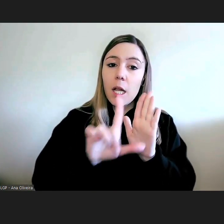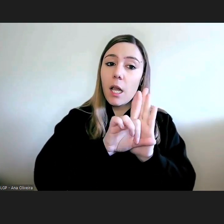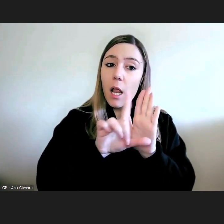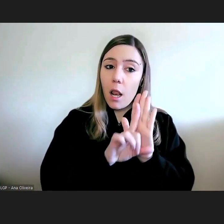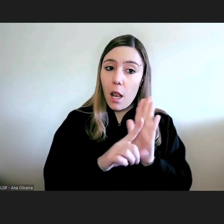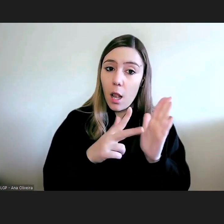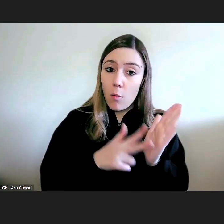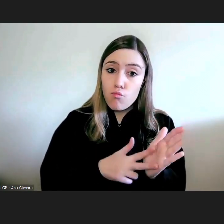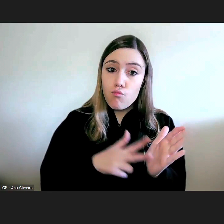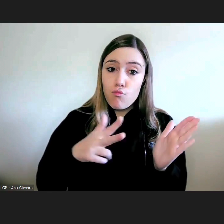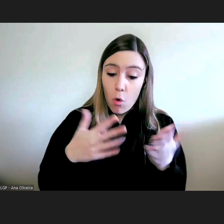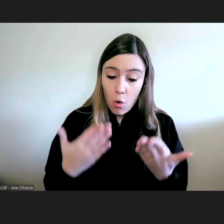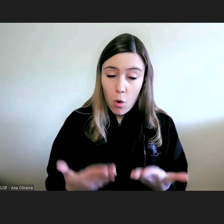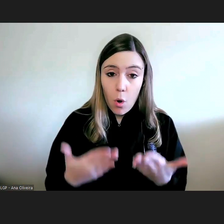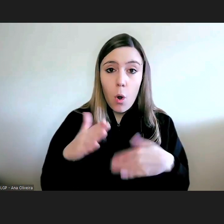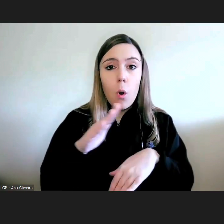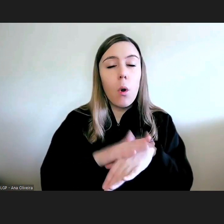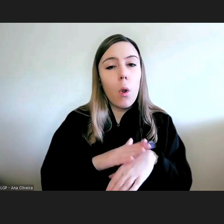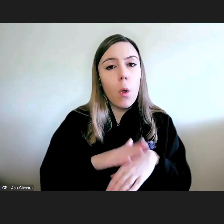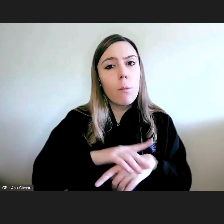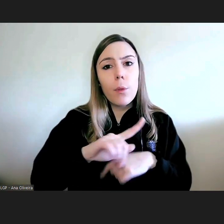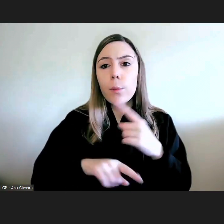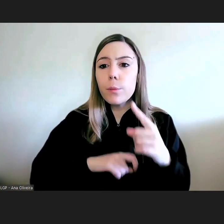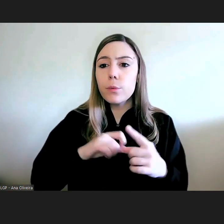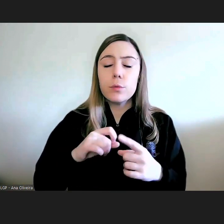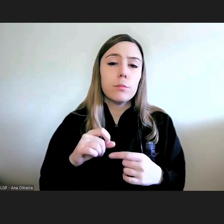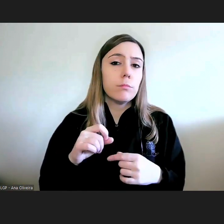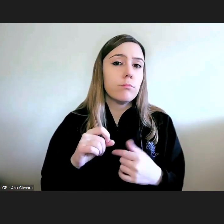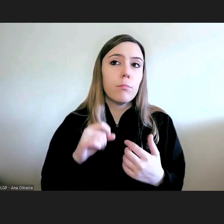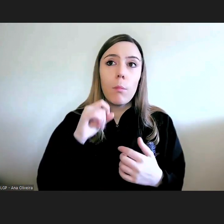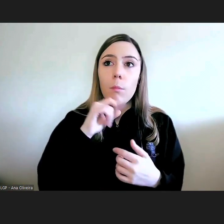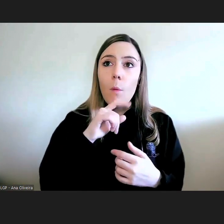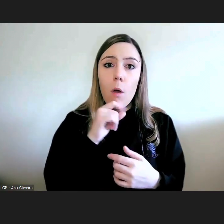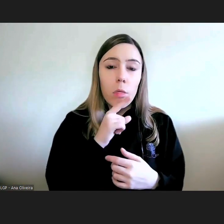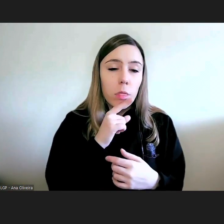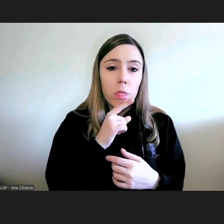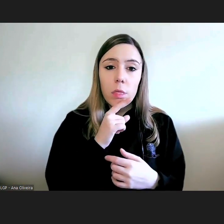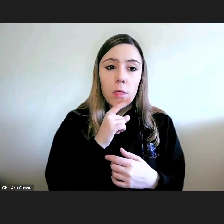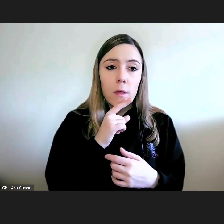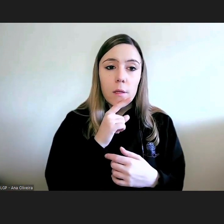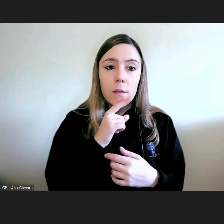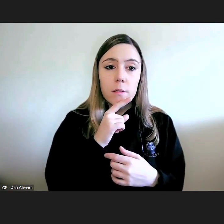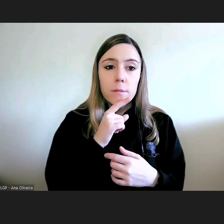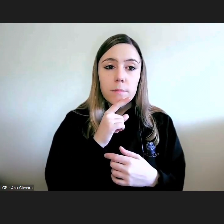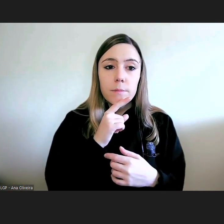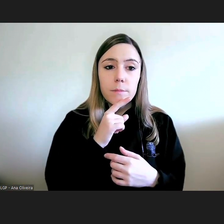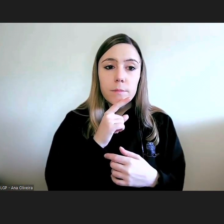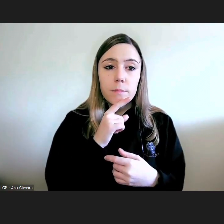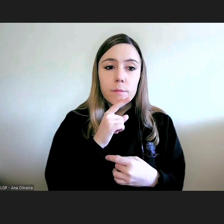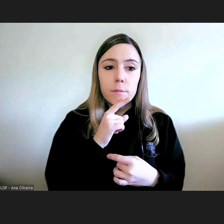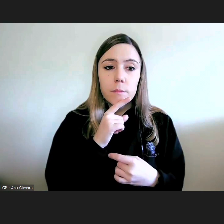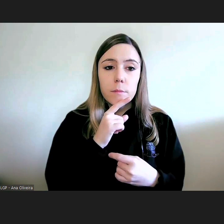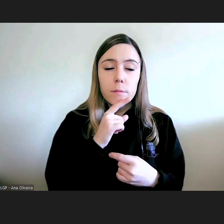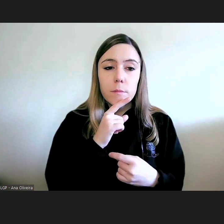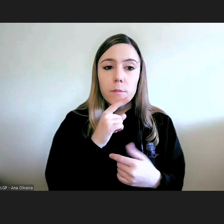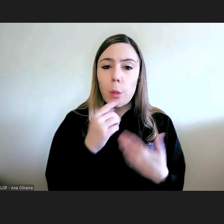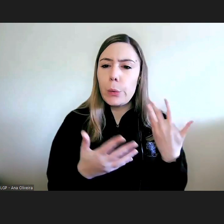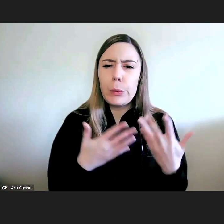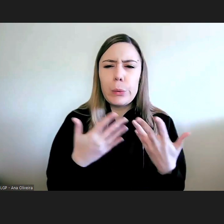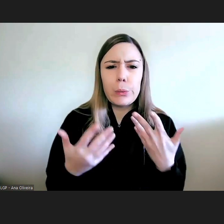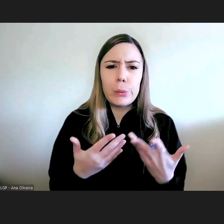pela capacidade de multiplicação que têm também poderem gerar um número muito significativo de atuações